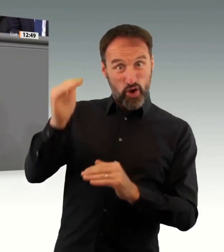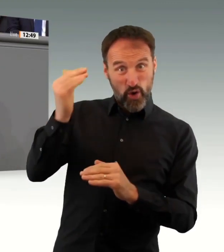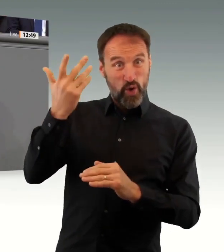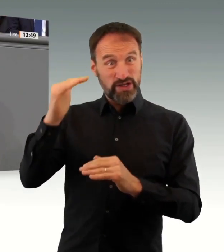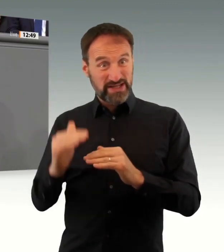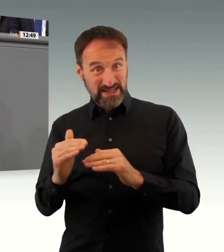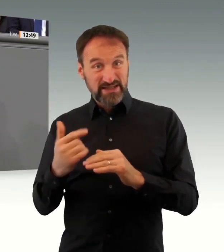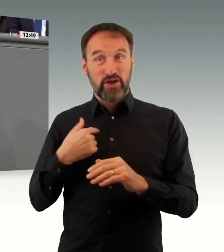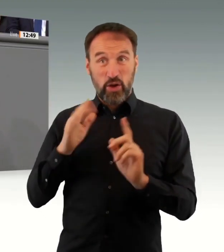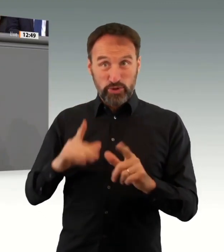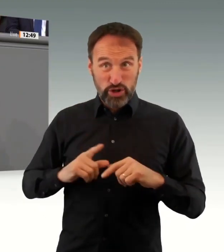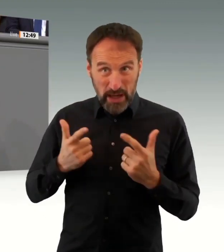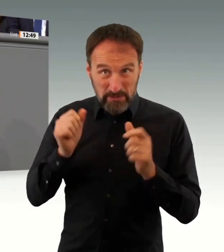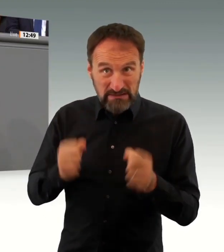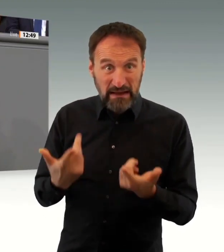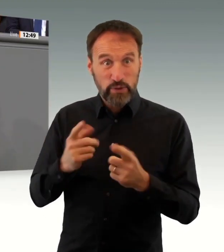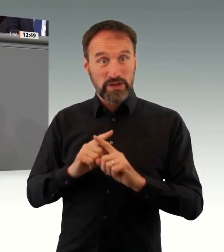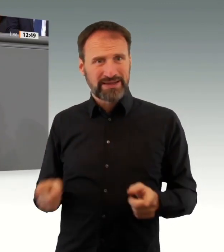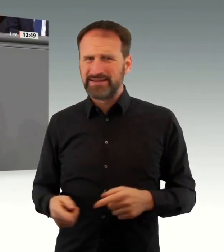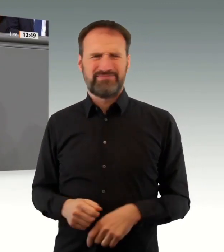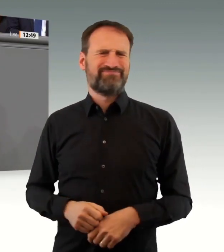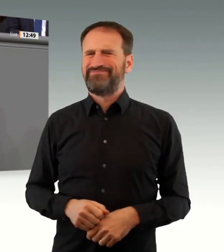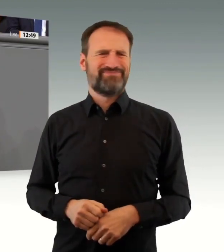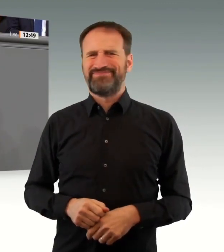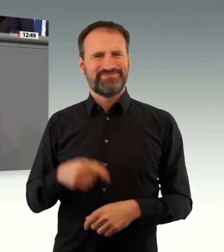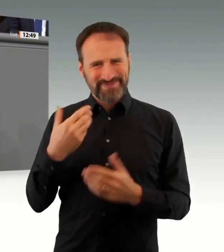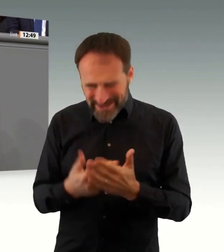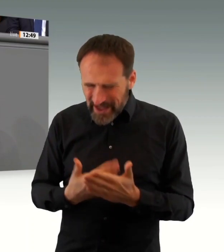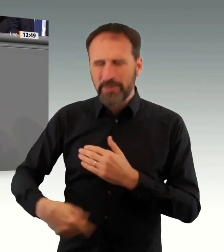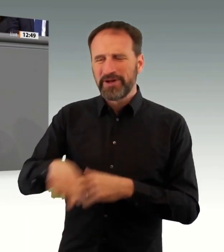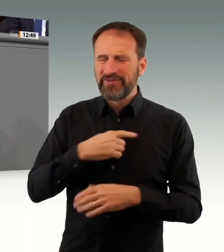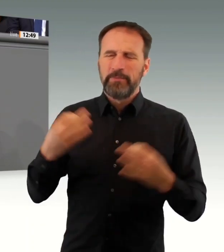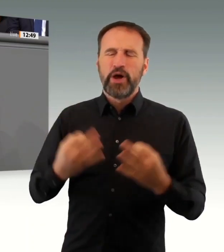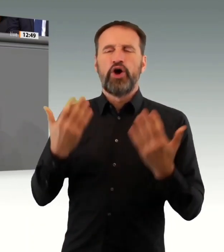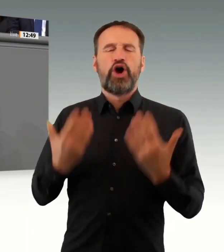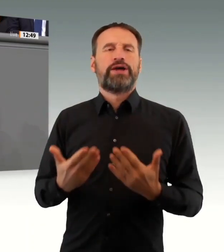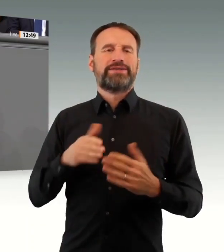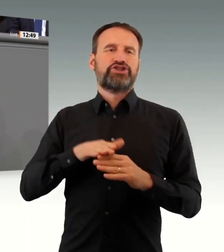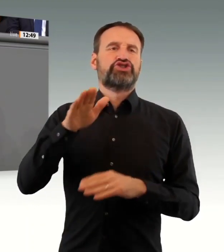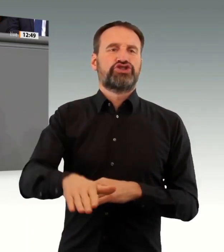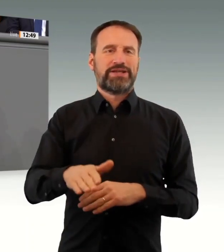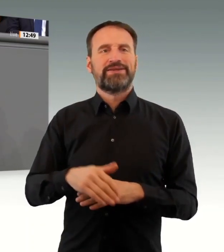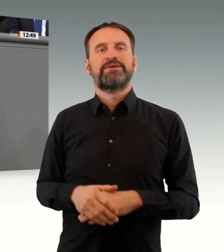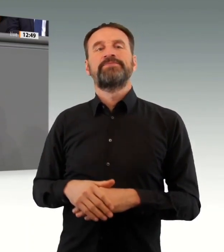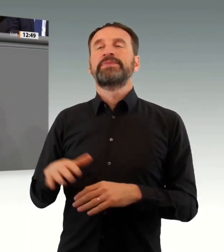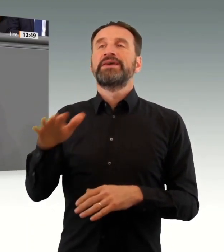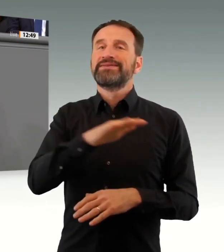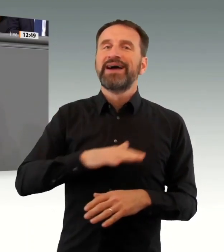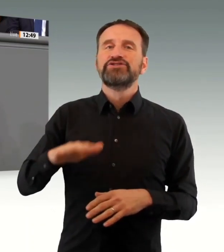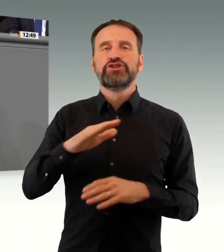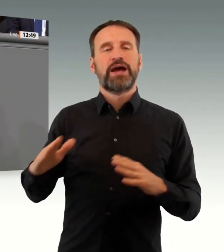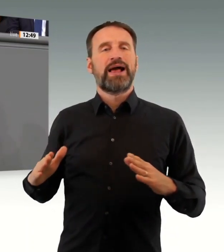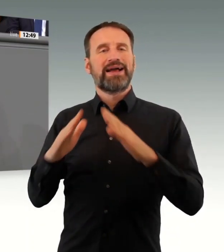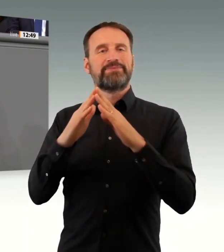Unfallsanitäter, Medizinerinnen und Mediziner, Pflegekräfte oder Beschäftigte in Einrichtungen für Menschen mit Behinderungen. Sie